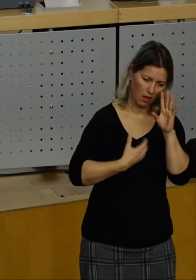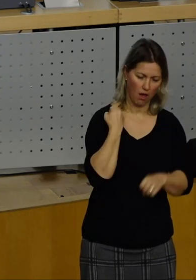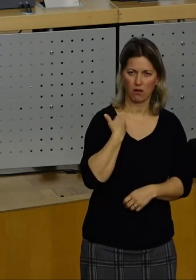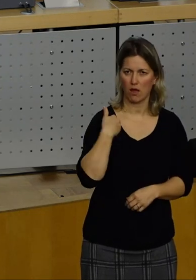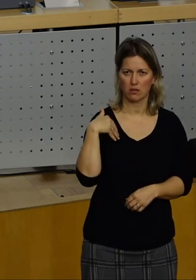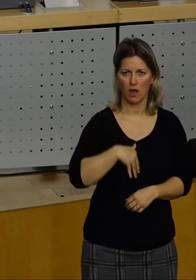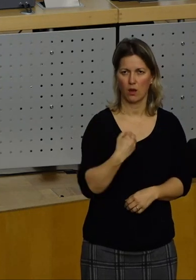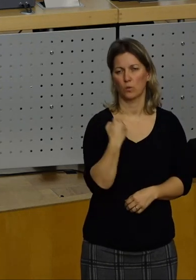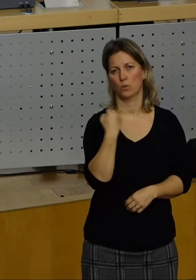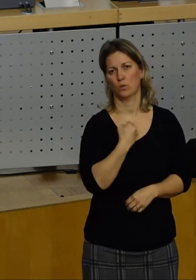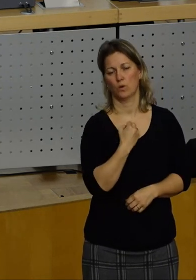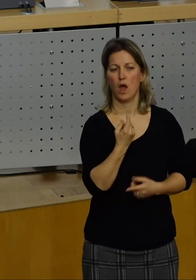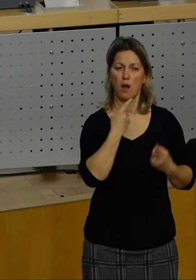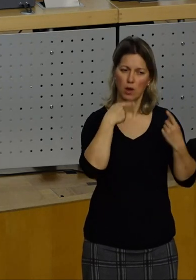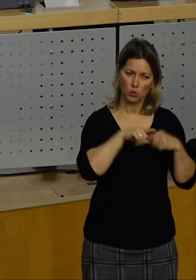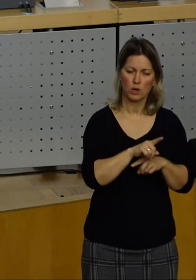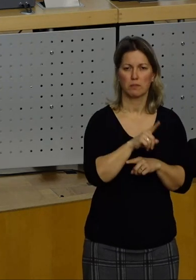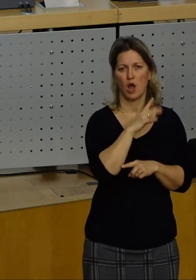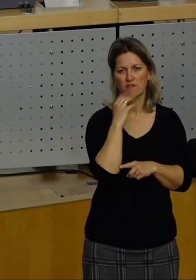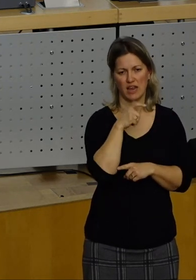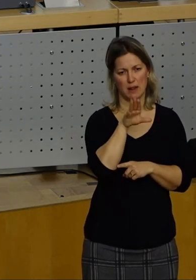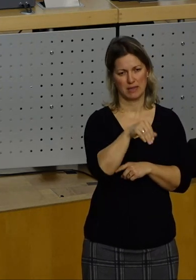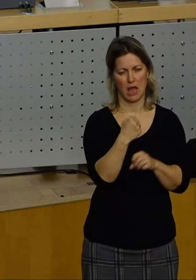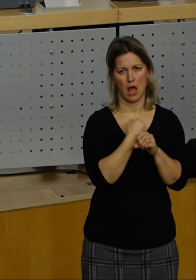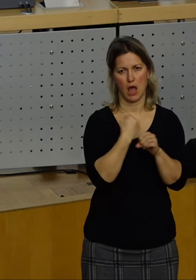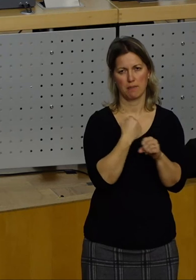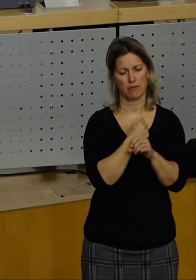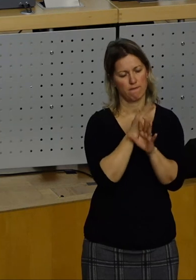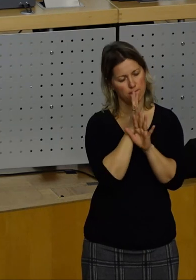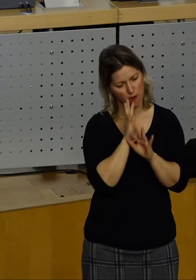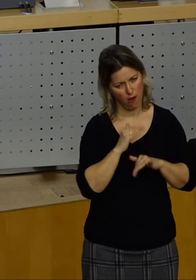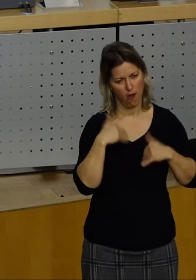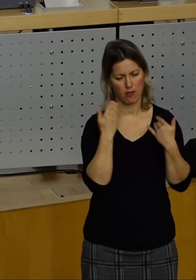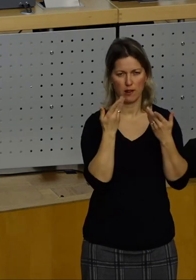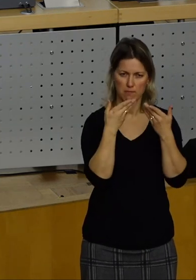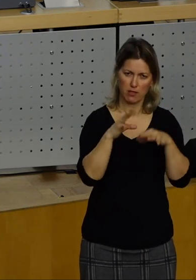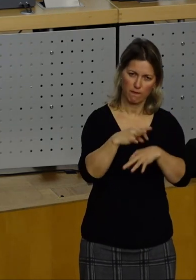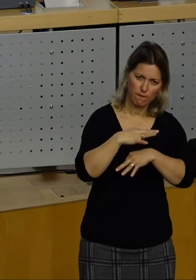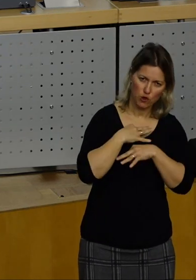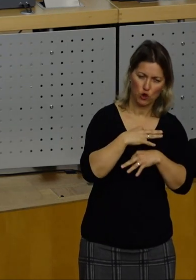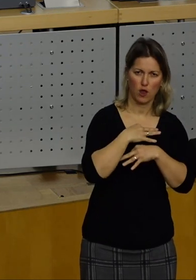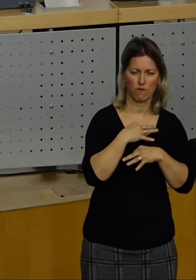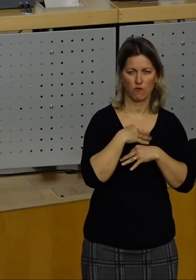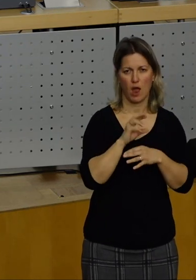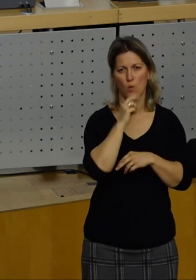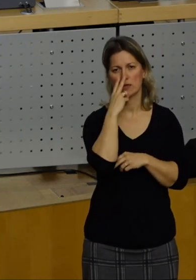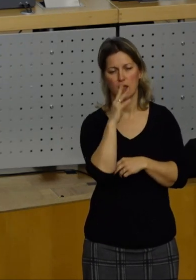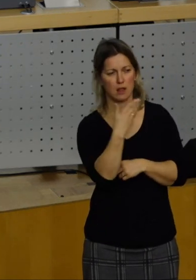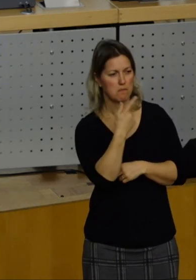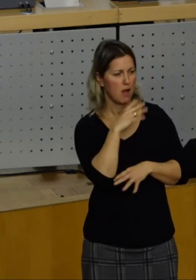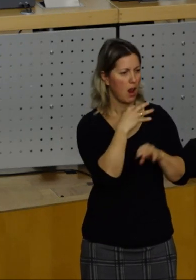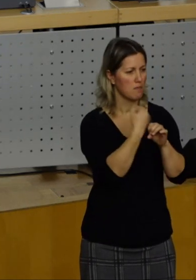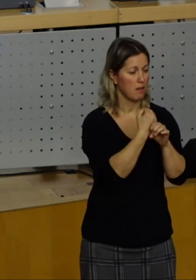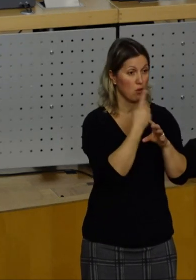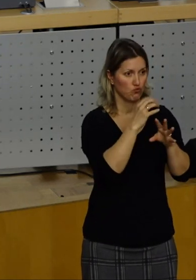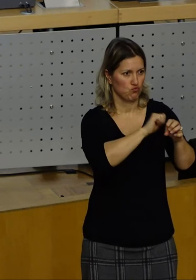auch viele freundliche, zuvorkommende Mitarbeiter erlebt. Ich habe erlebt, dass es an manchen Stellen wesentlich schneller gegangen ist, als